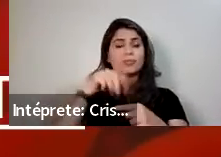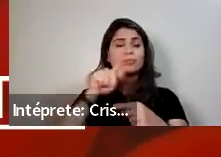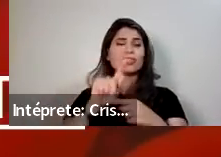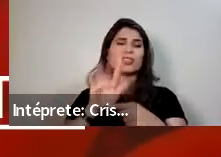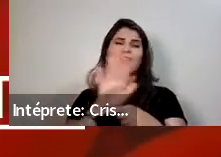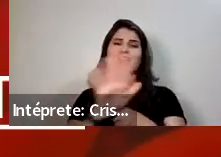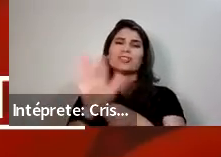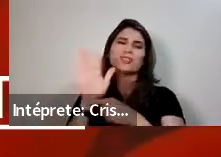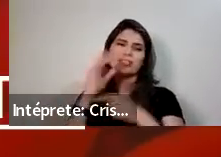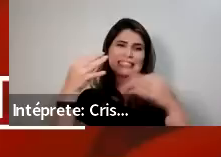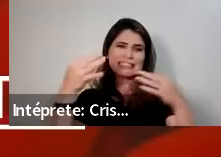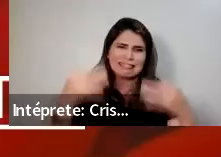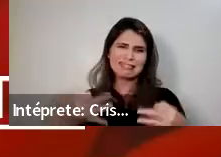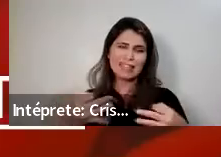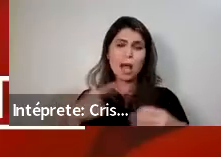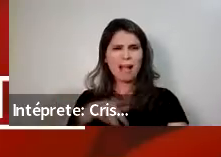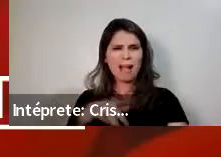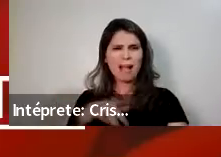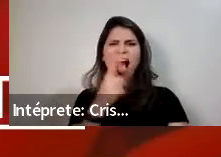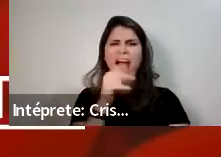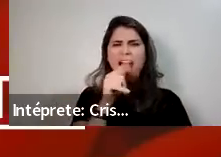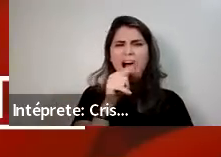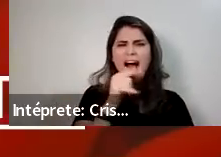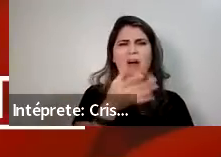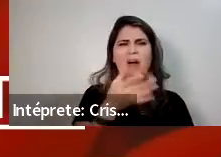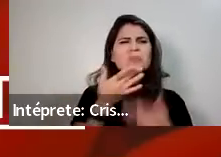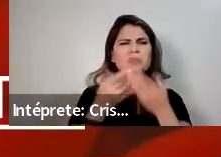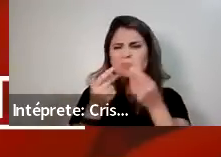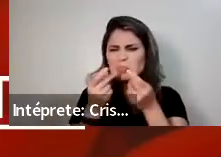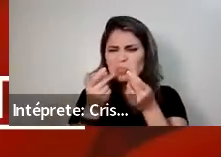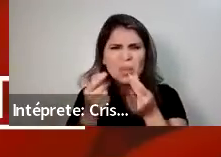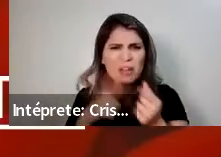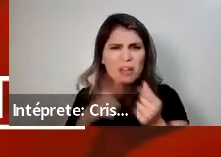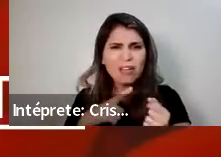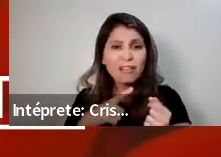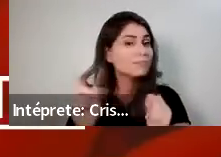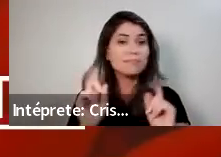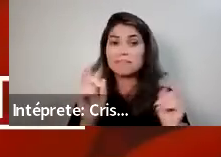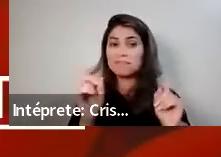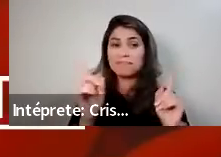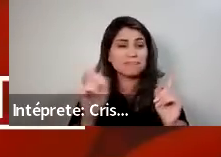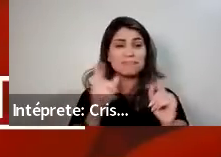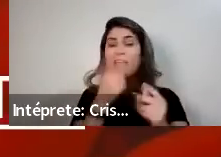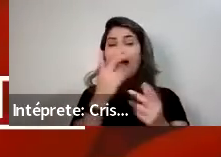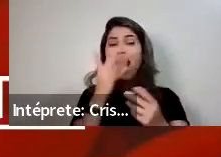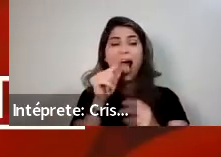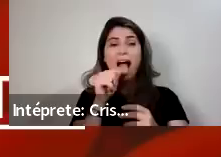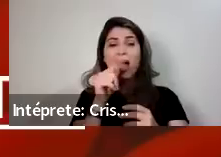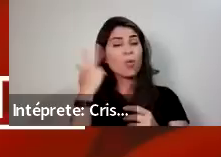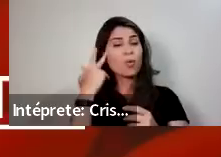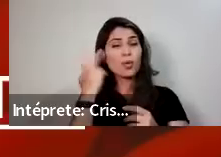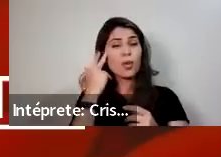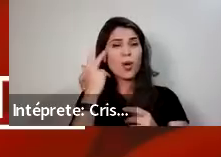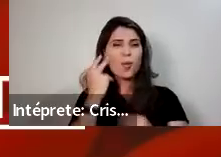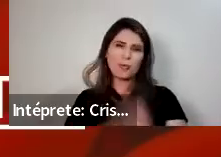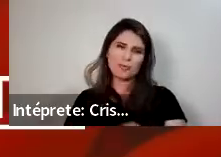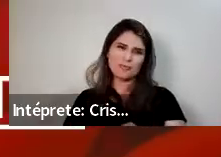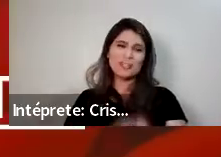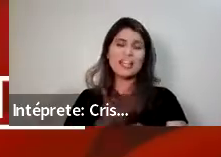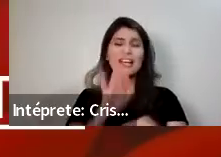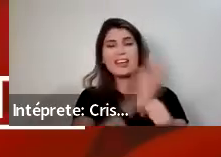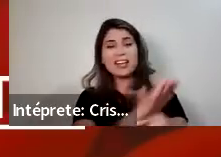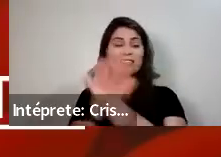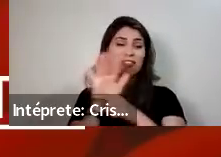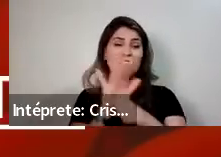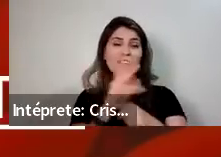o gosto da sua água. E nem vai te dar pedra nos rins, porque o cálcio, estando junto com o magnésio, ele limpa quem